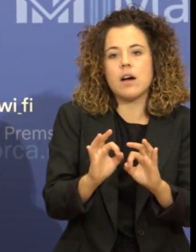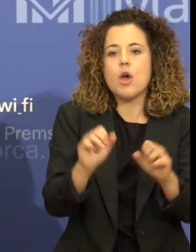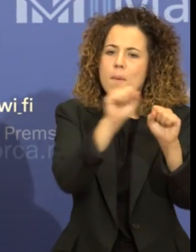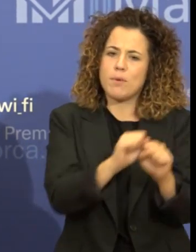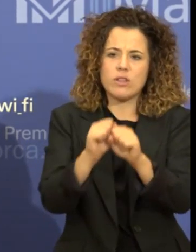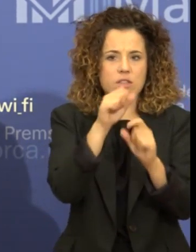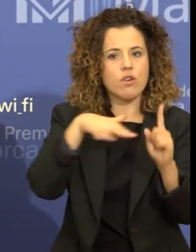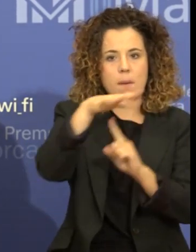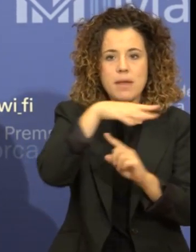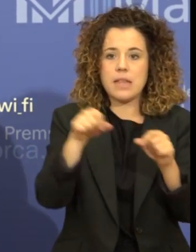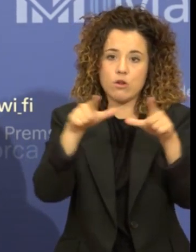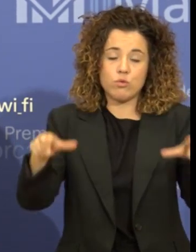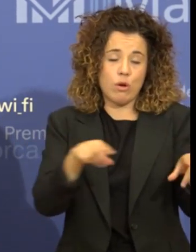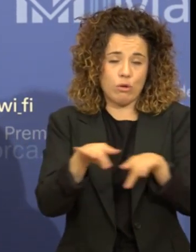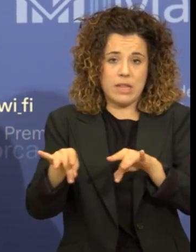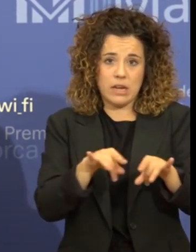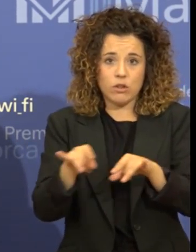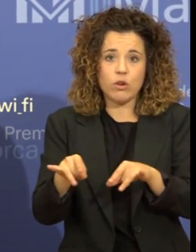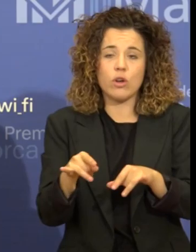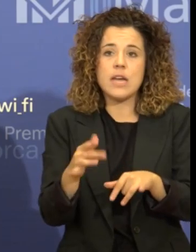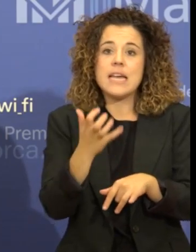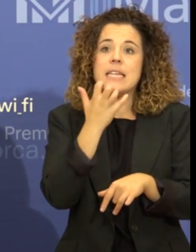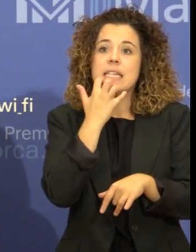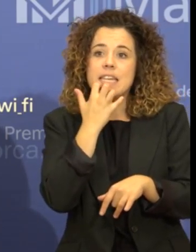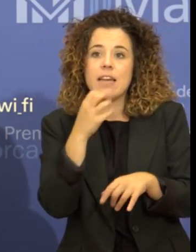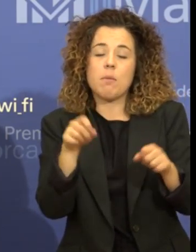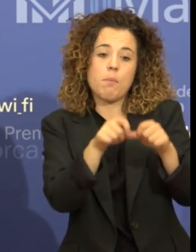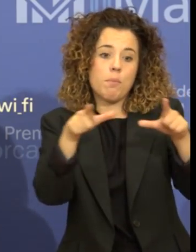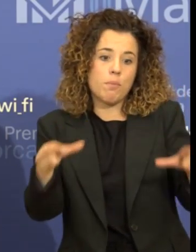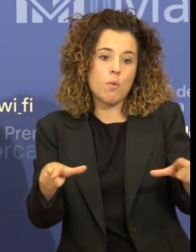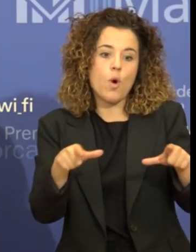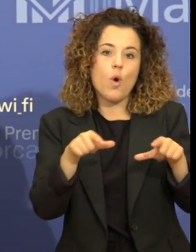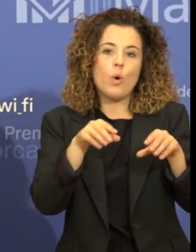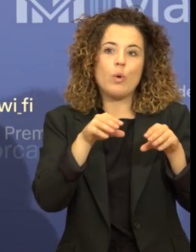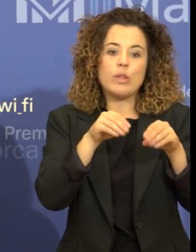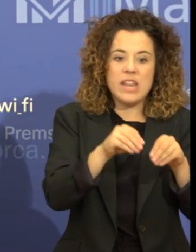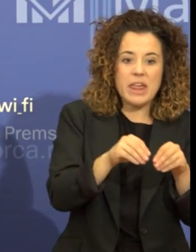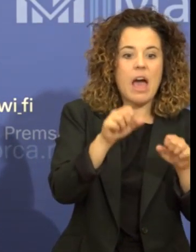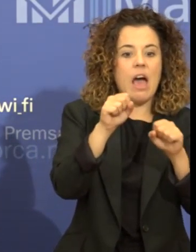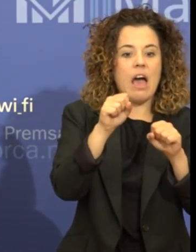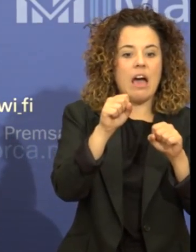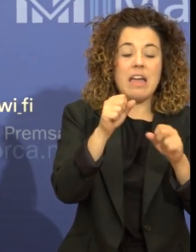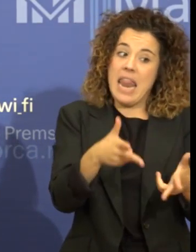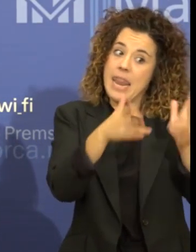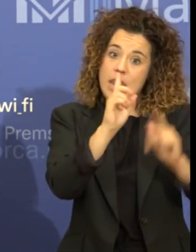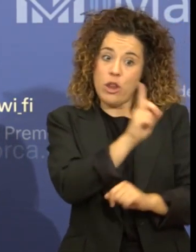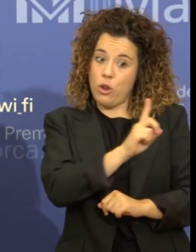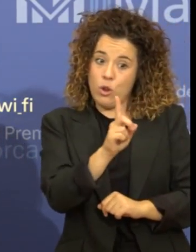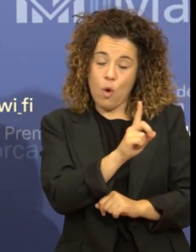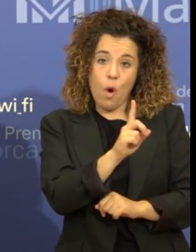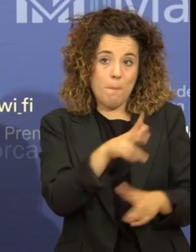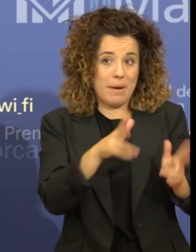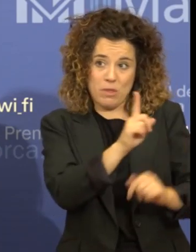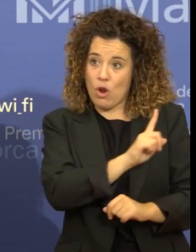hagi usos que no siguin permèsos, nous usos no permèsos i que haguem